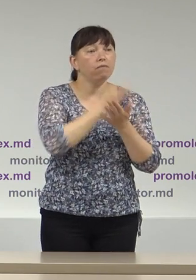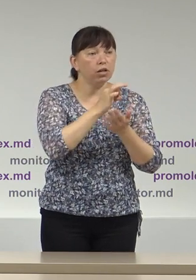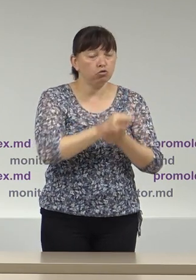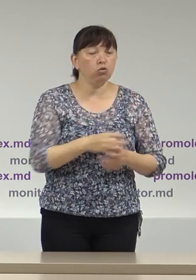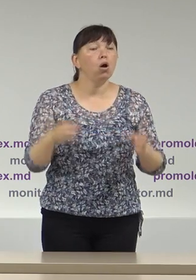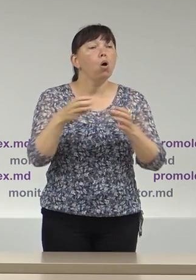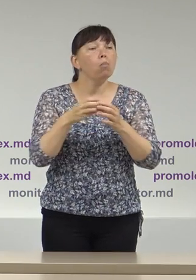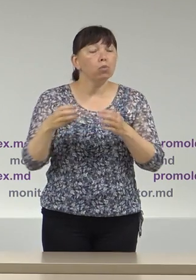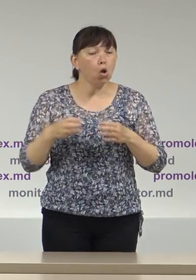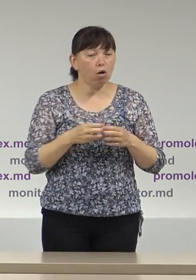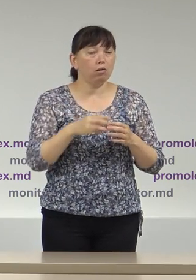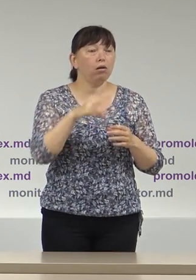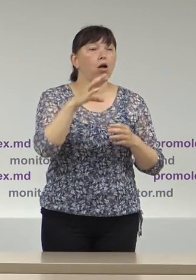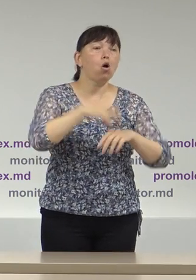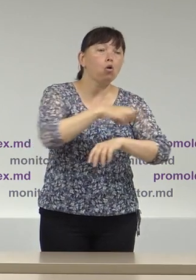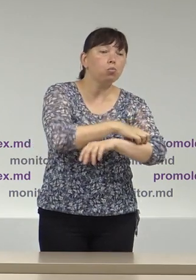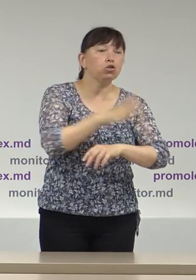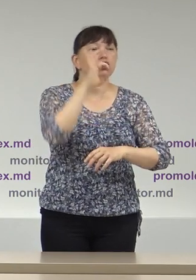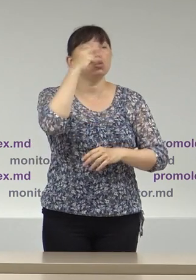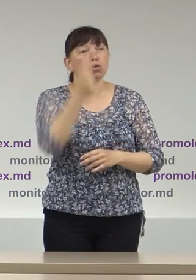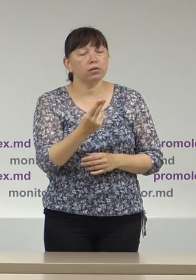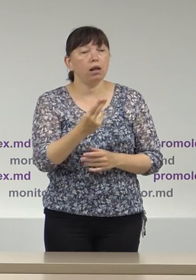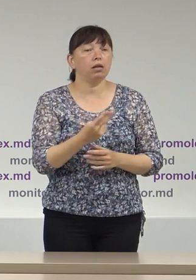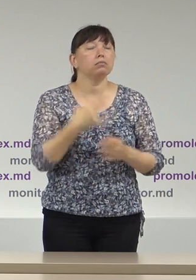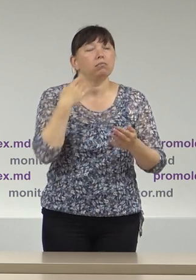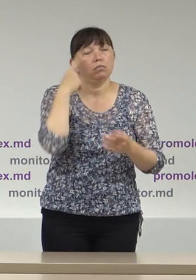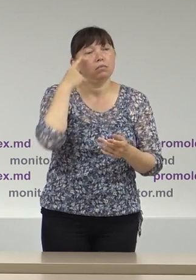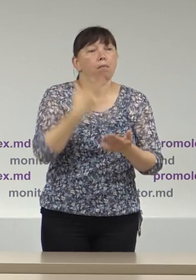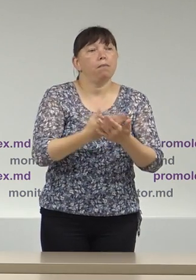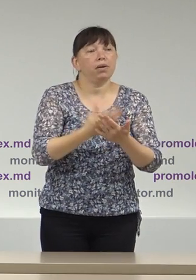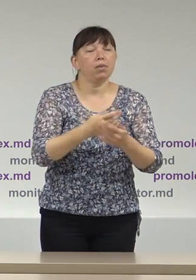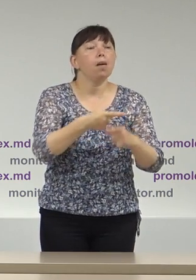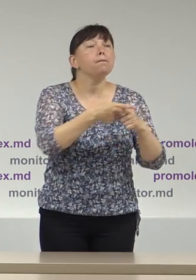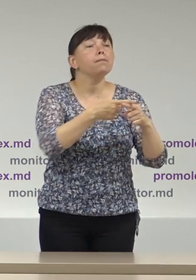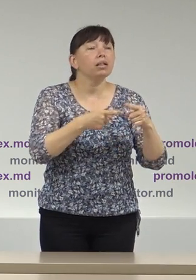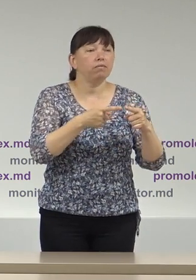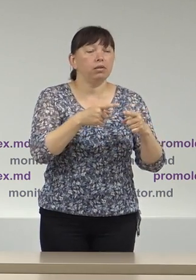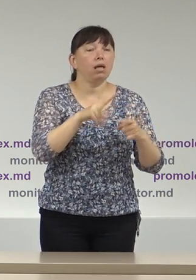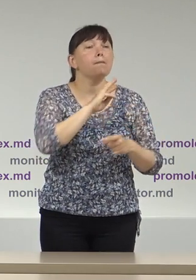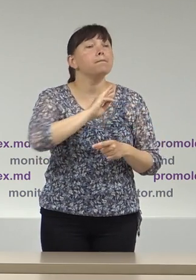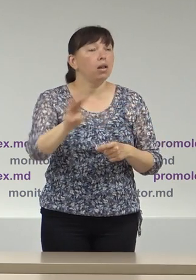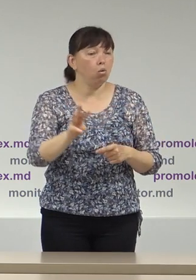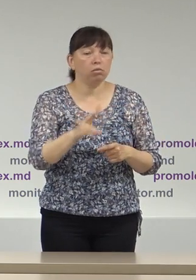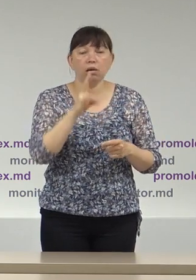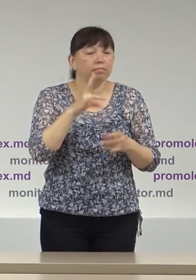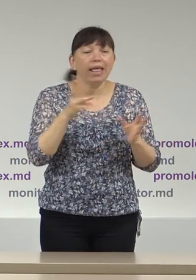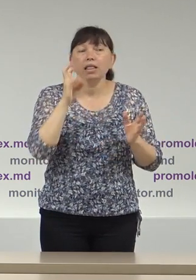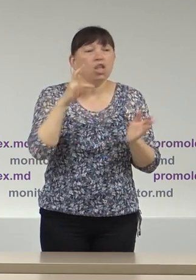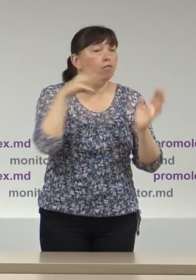blocului electoral al comuniștilor și socialiștilor aproape jumătate de milion neraportați